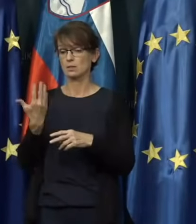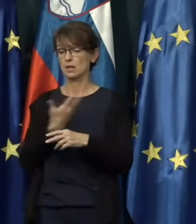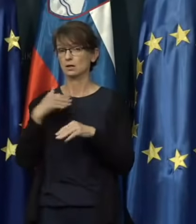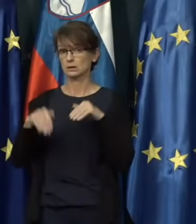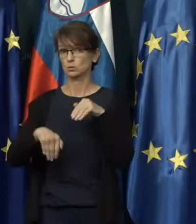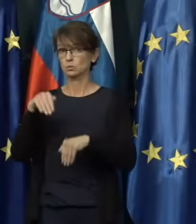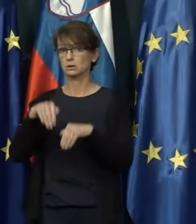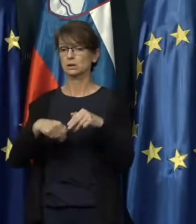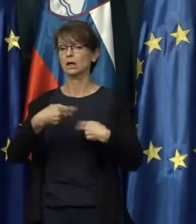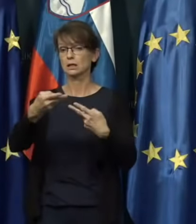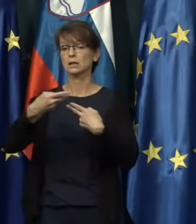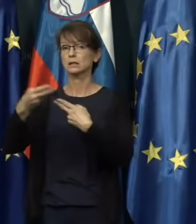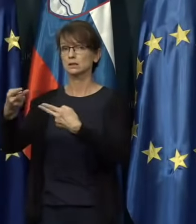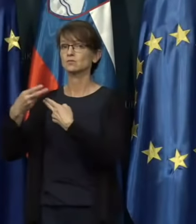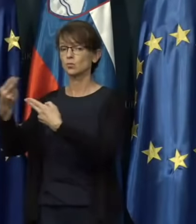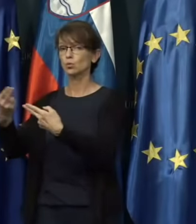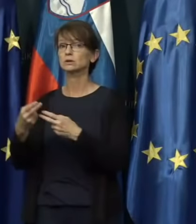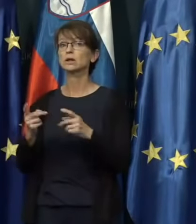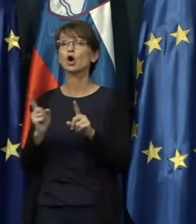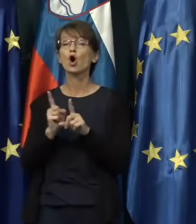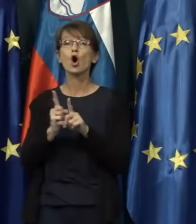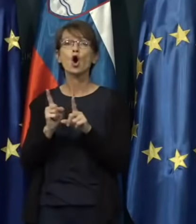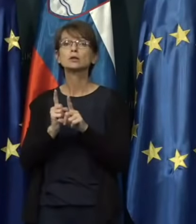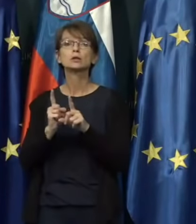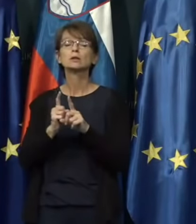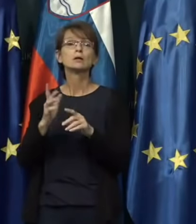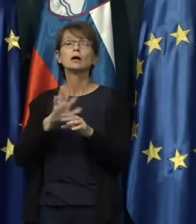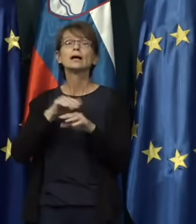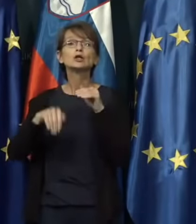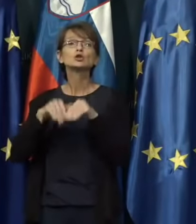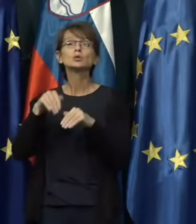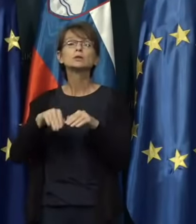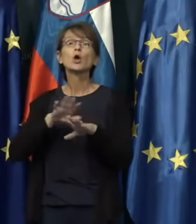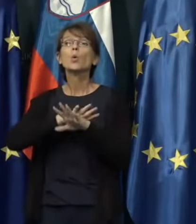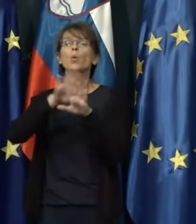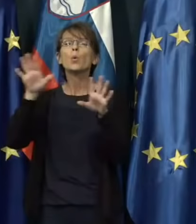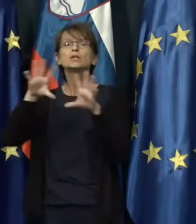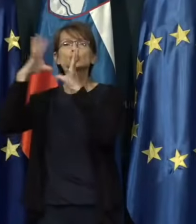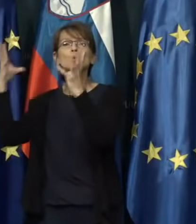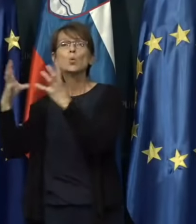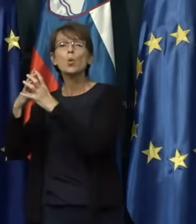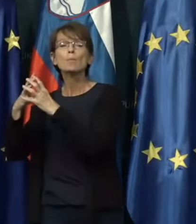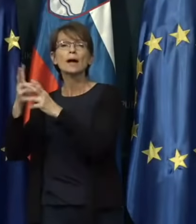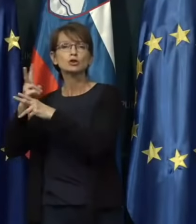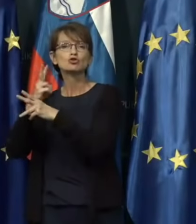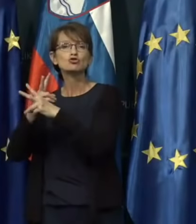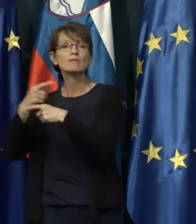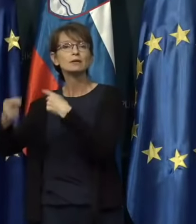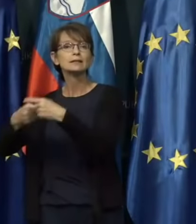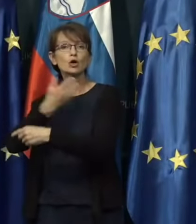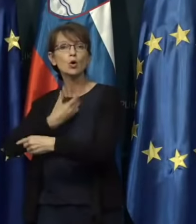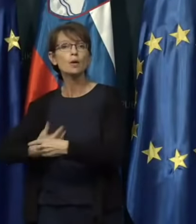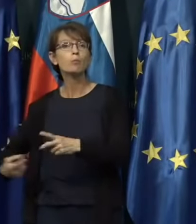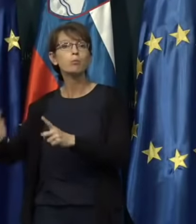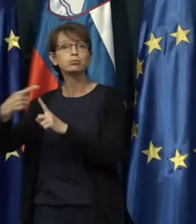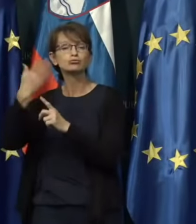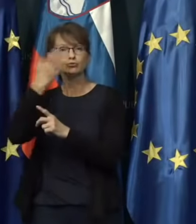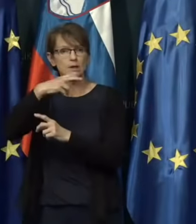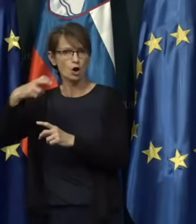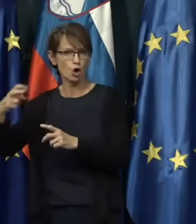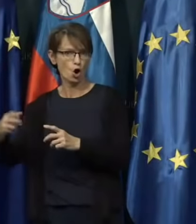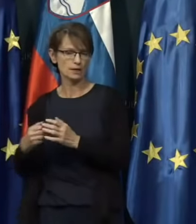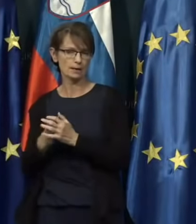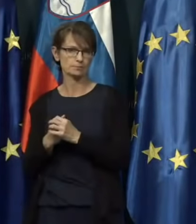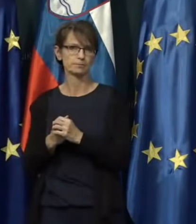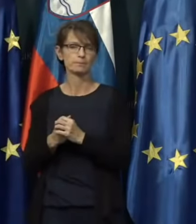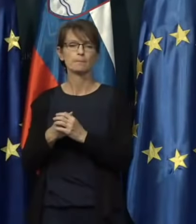izvozi toliko, kot industrija vseh drugih držav naslednic nekdane Jugoslavije, plus Črnagora, ker Črnagora pač